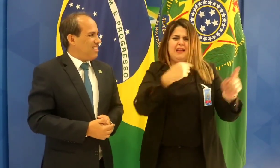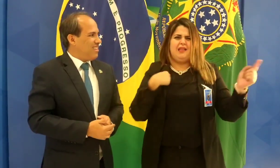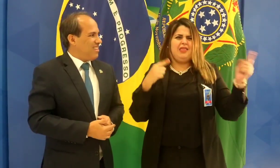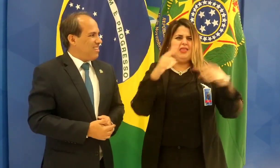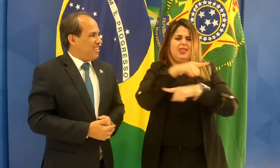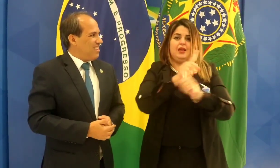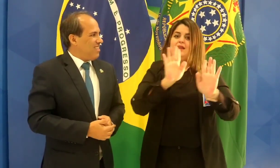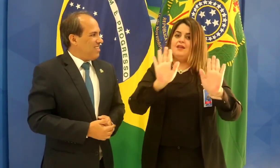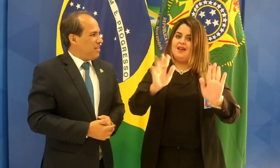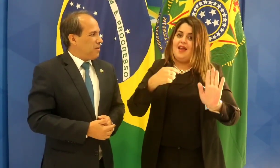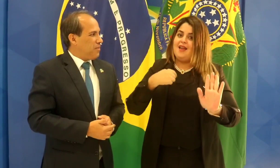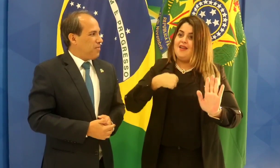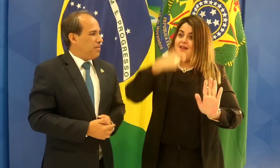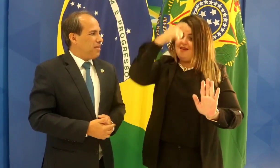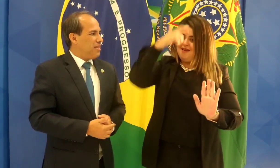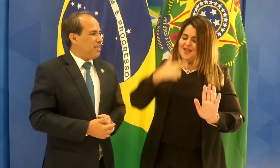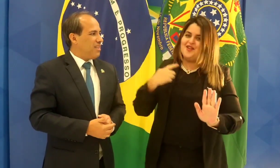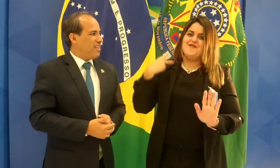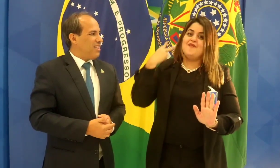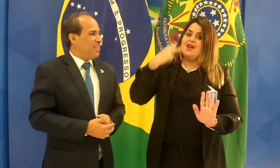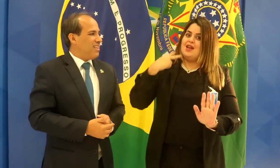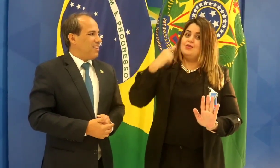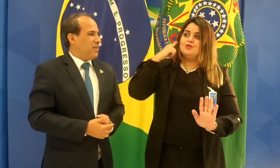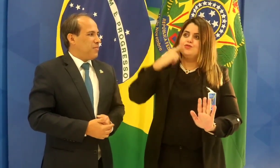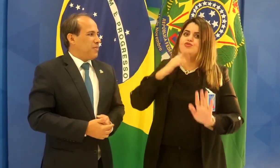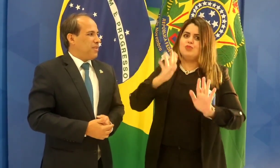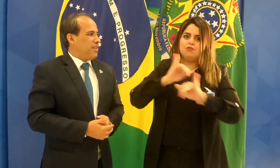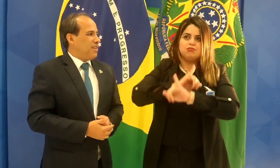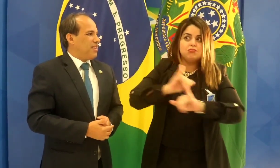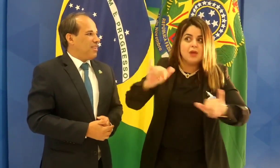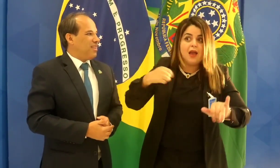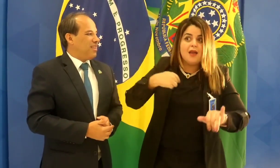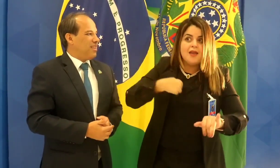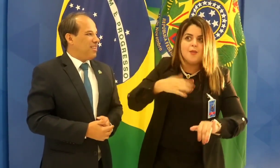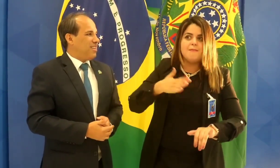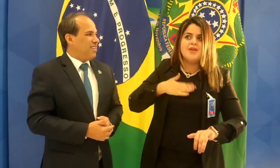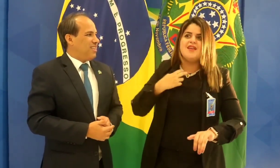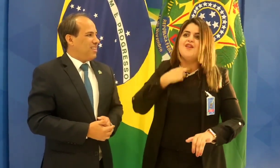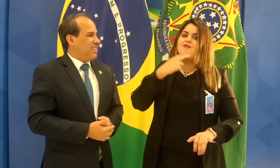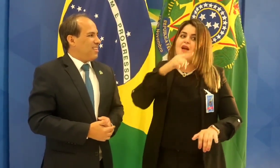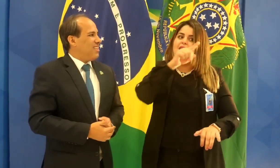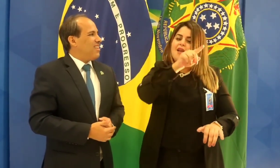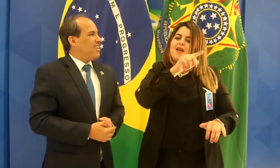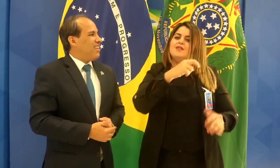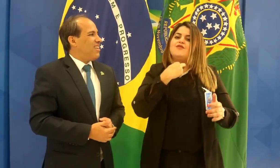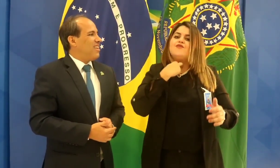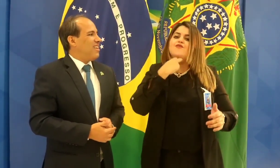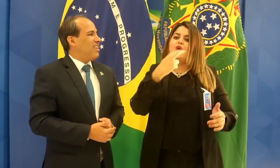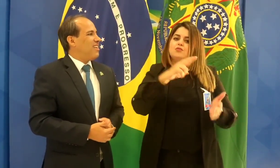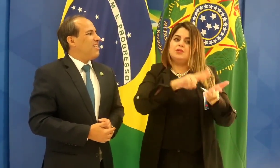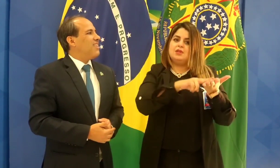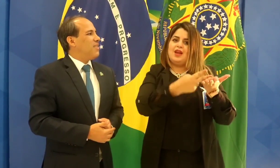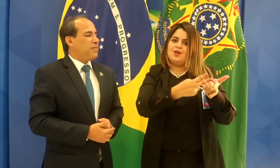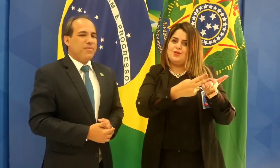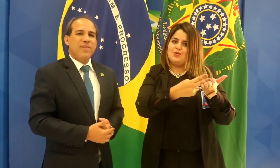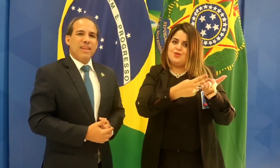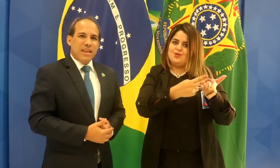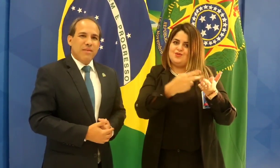Ela opina? Houve uma confusão, assim, de papéis Mas eu me posicionei e avisei a todos A Nisse é minha assessora bilingue